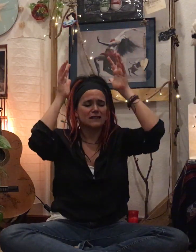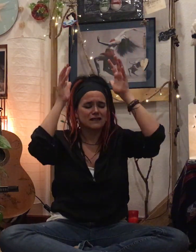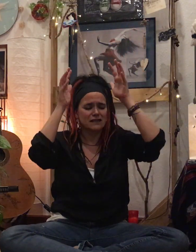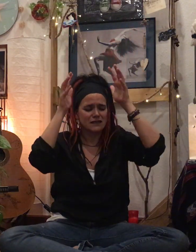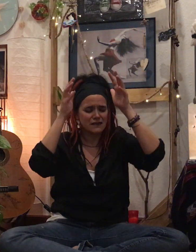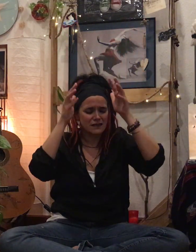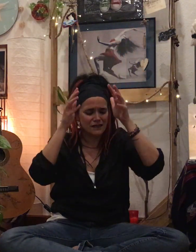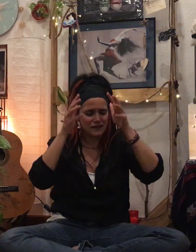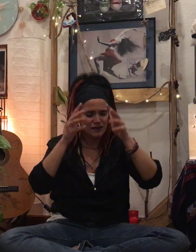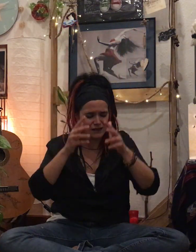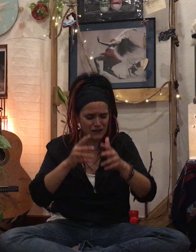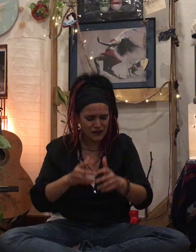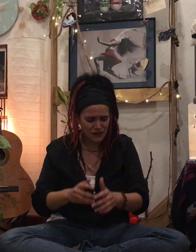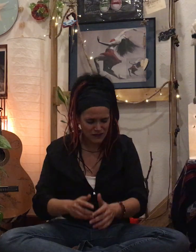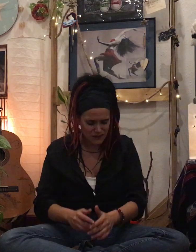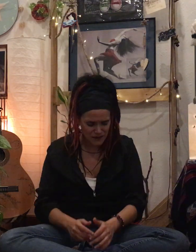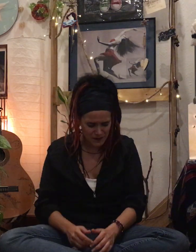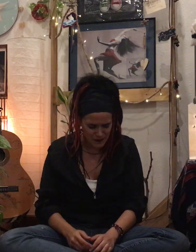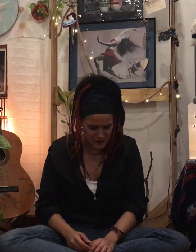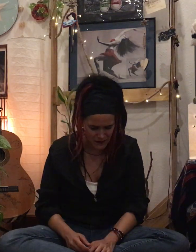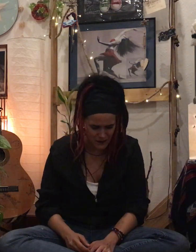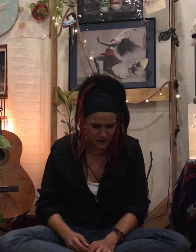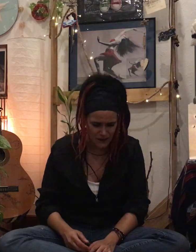Nada más Y